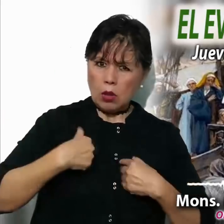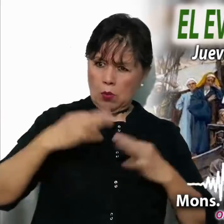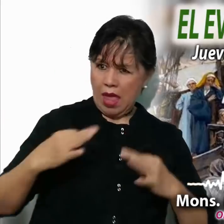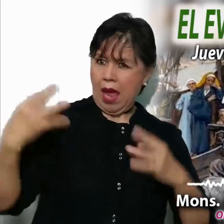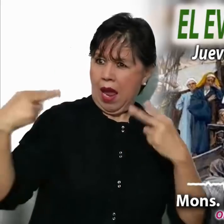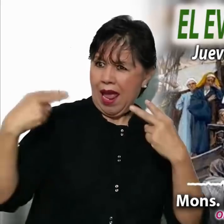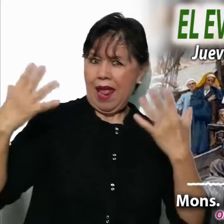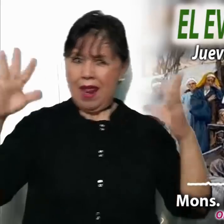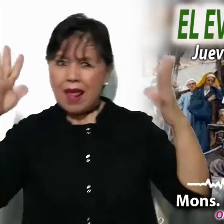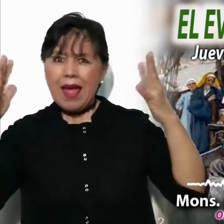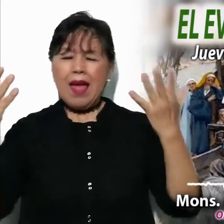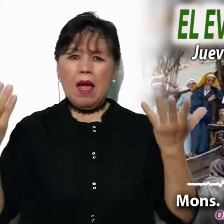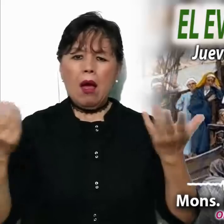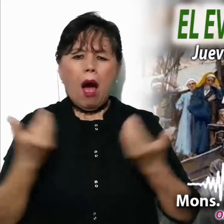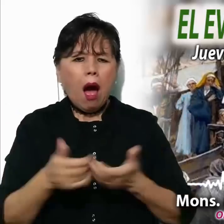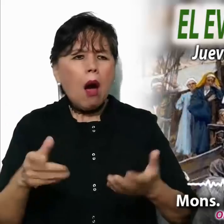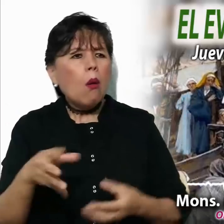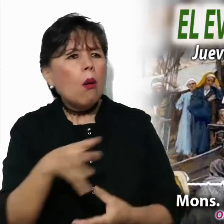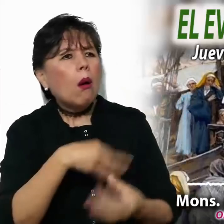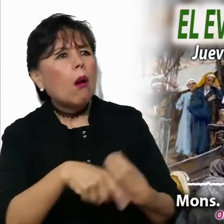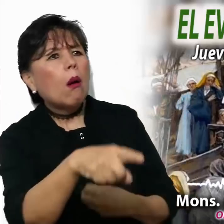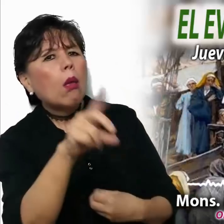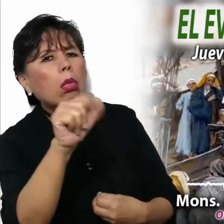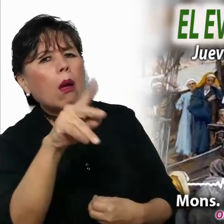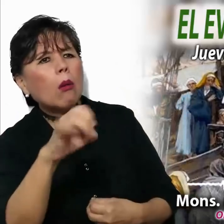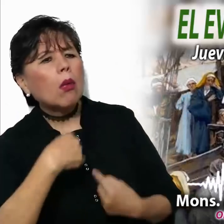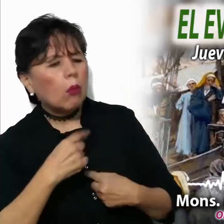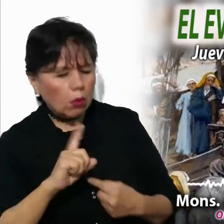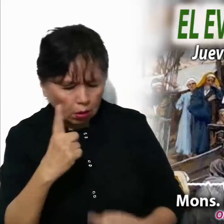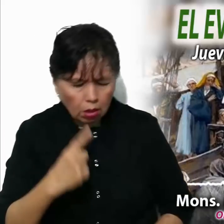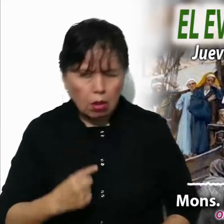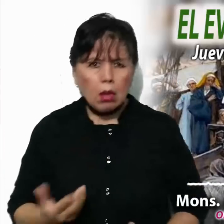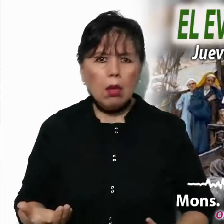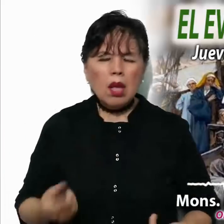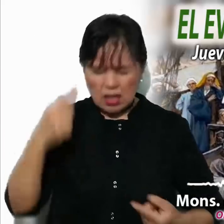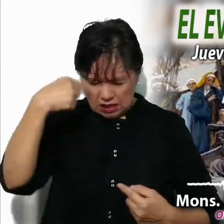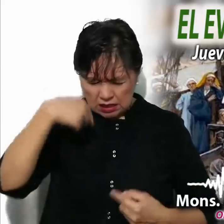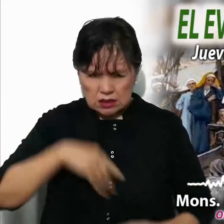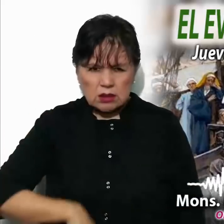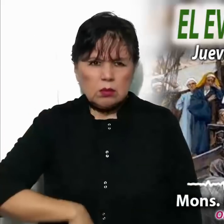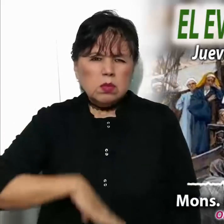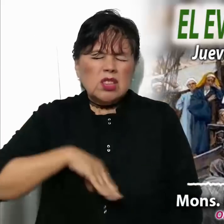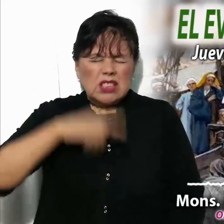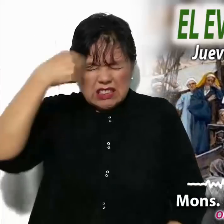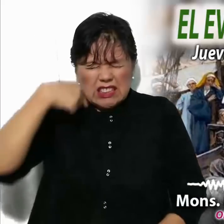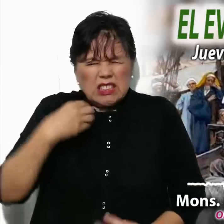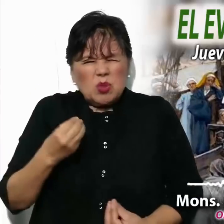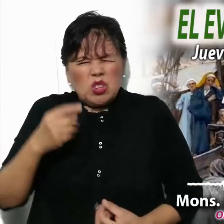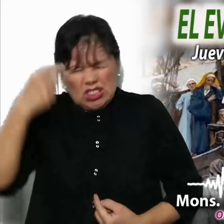recibido esas alabanzas, cuando ahora se las entonan a David, se llena de envidia y